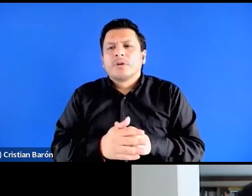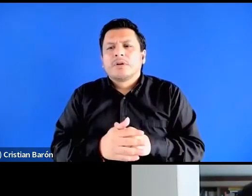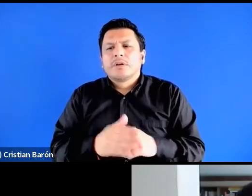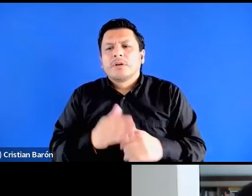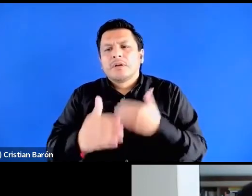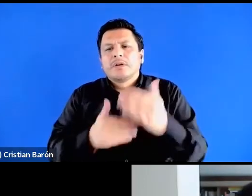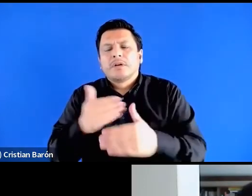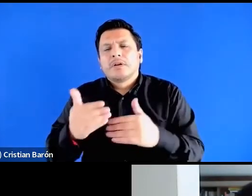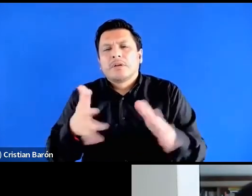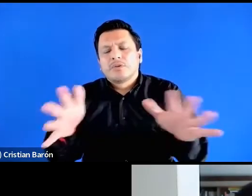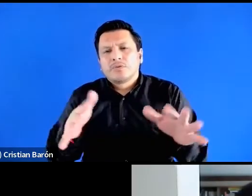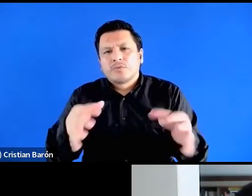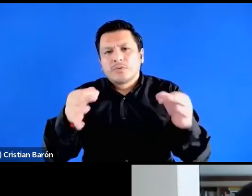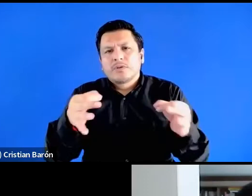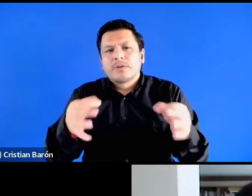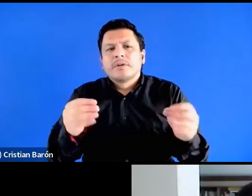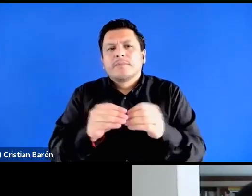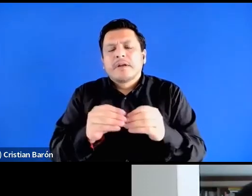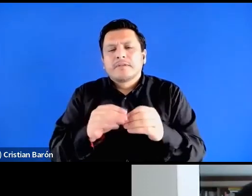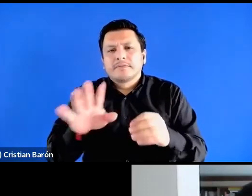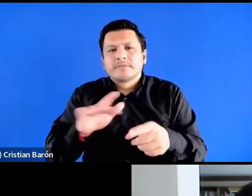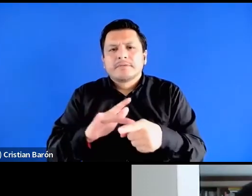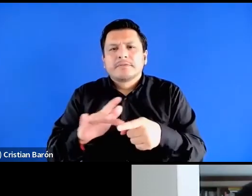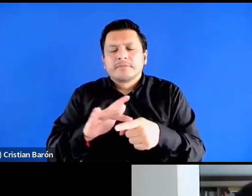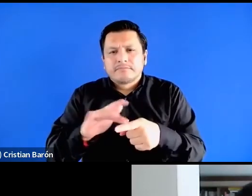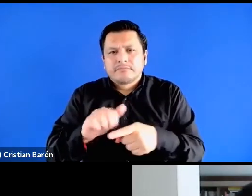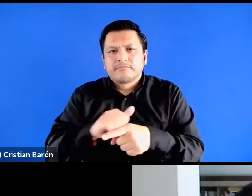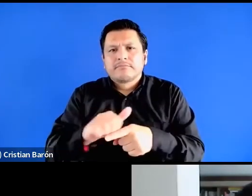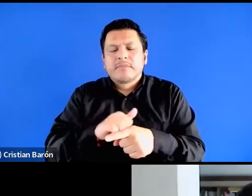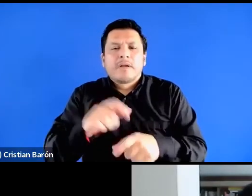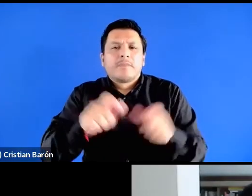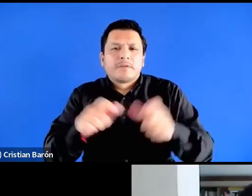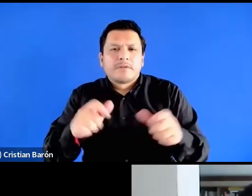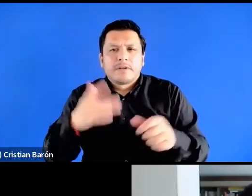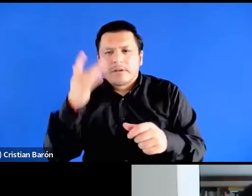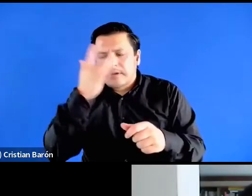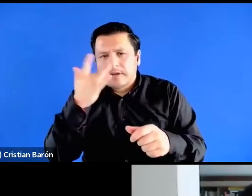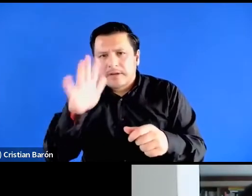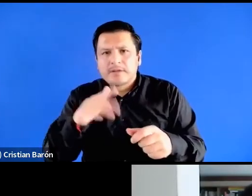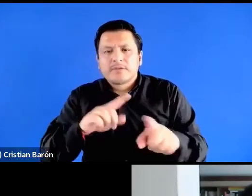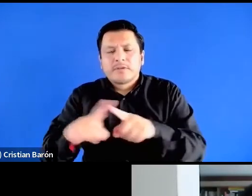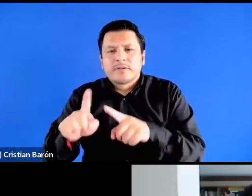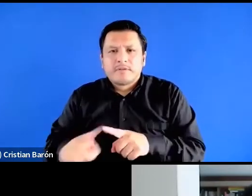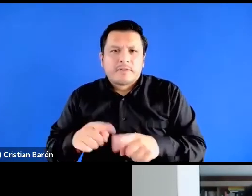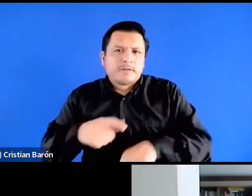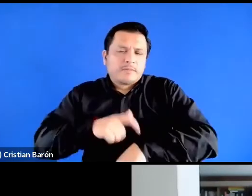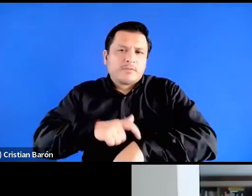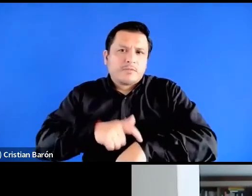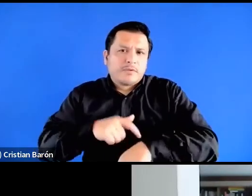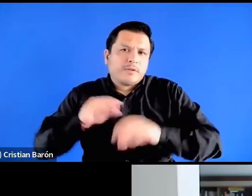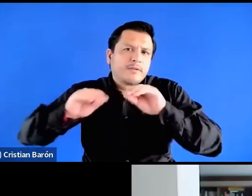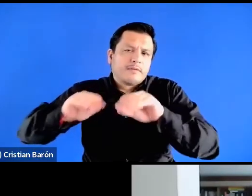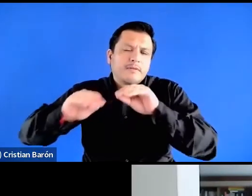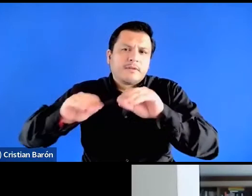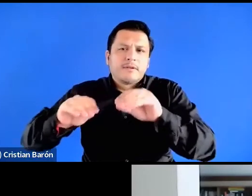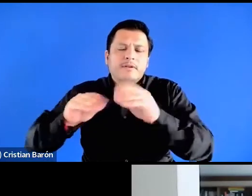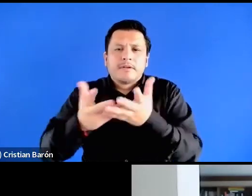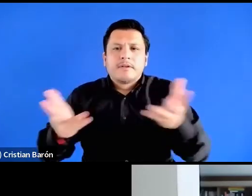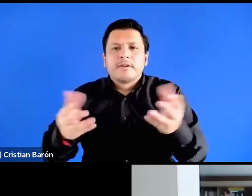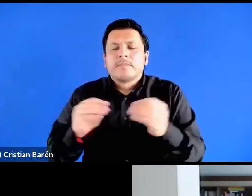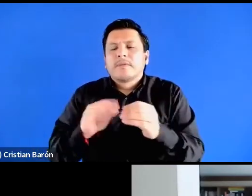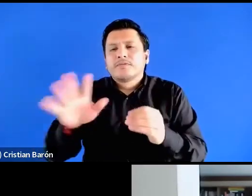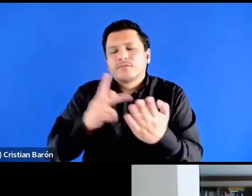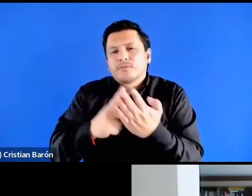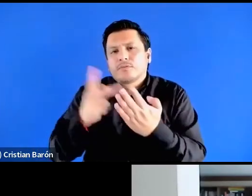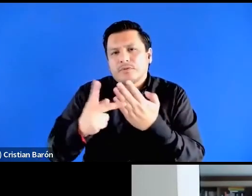el papel, el lugar y las prácticas que ha tenido las personas negras en esos grandes momentos formativos de este proyecto